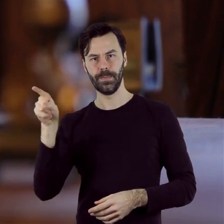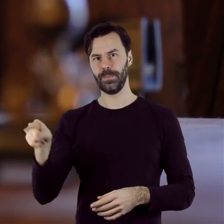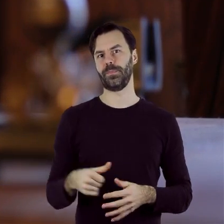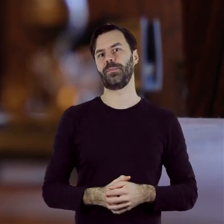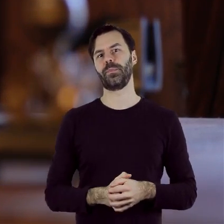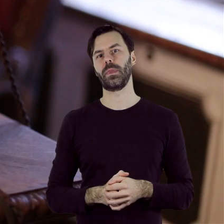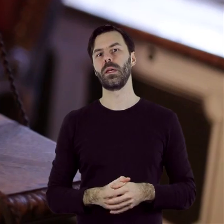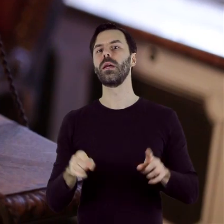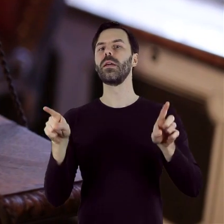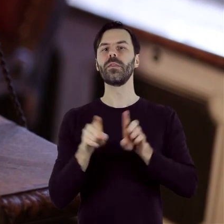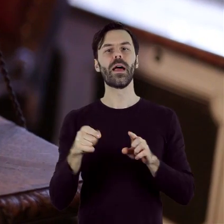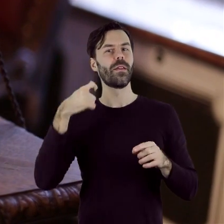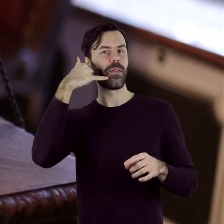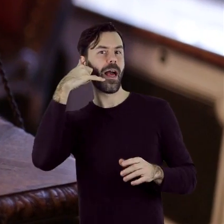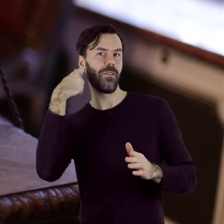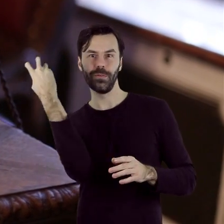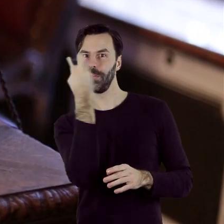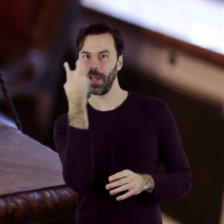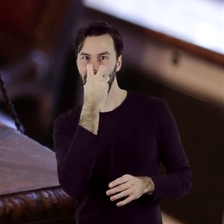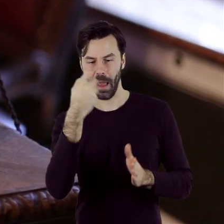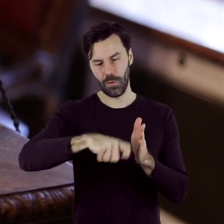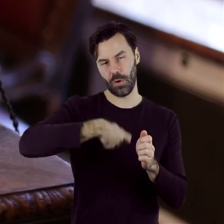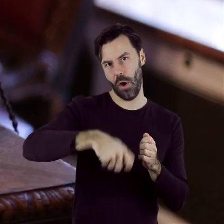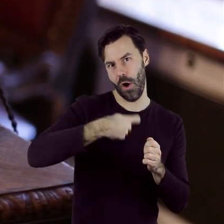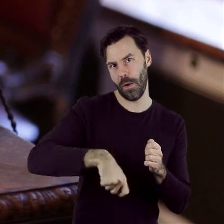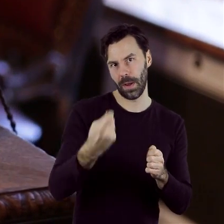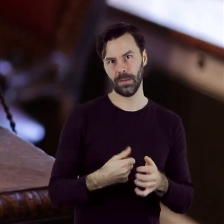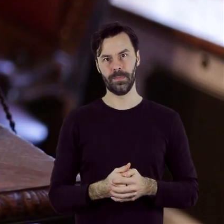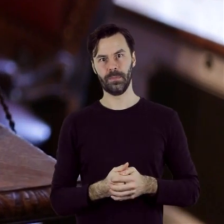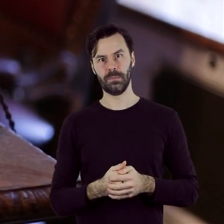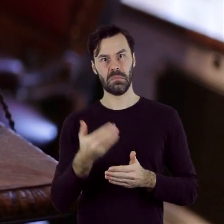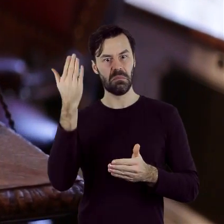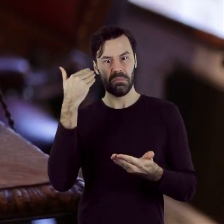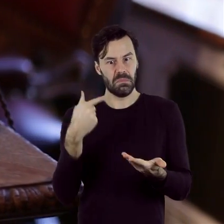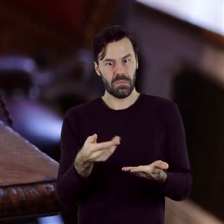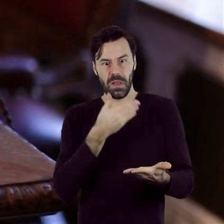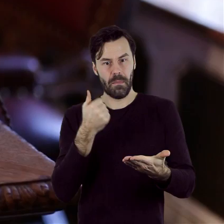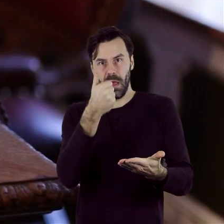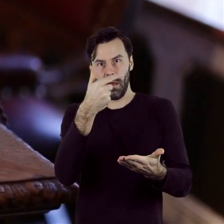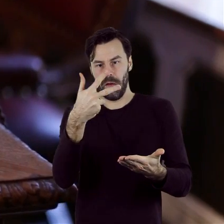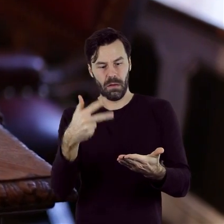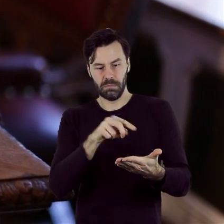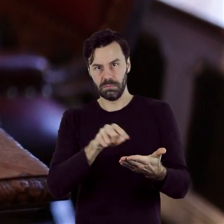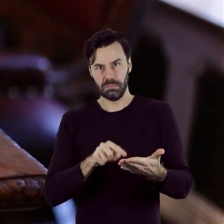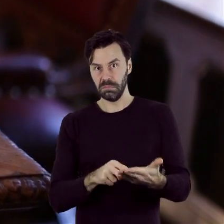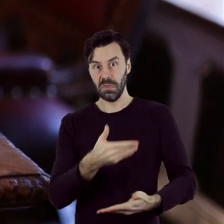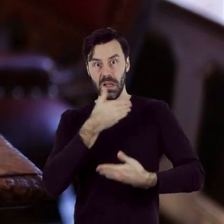zabytkowy telefon na korbę, który jako wczesny model aparatu telefonicznego nie posiada jeszcze cyfer blatu.